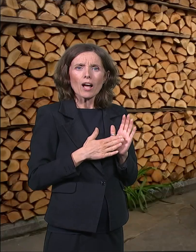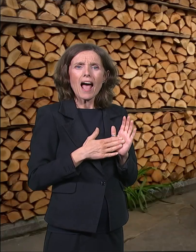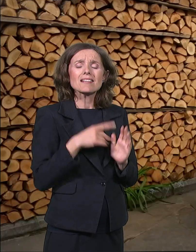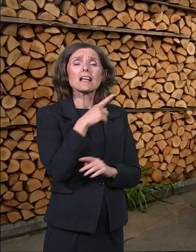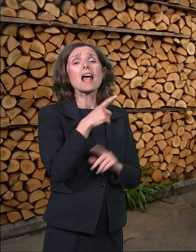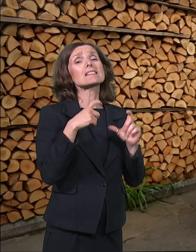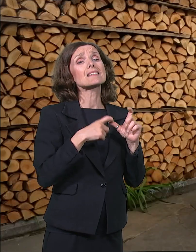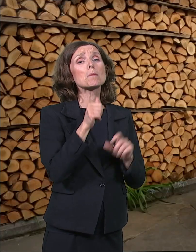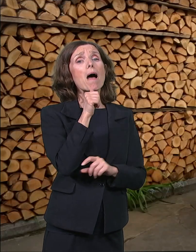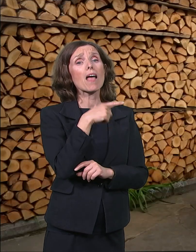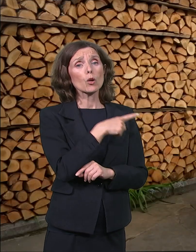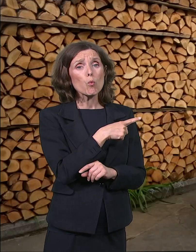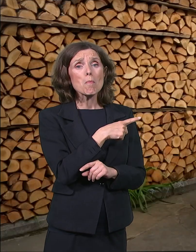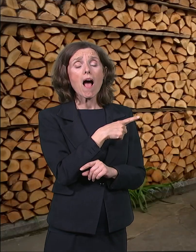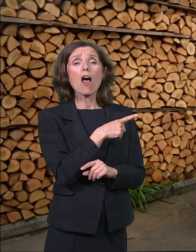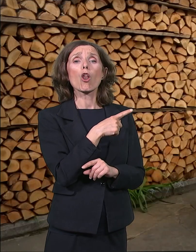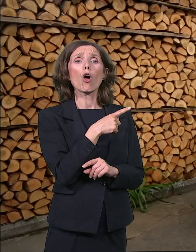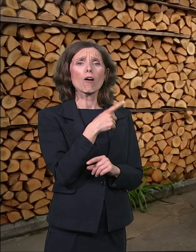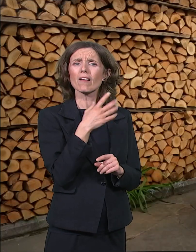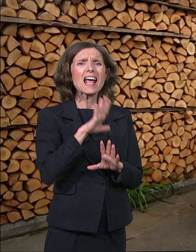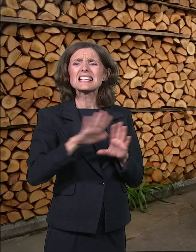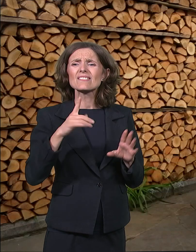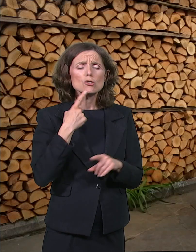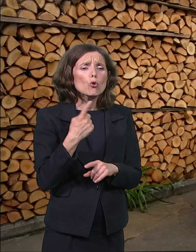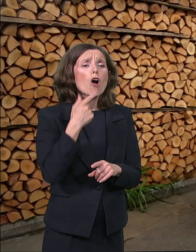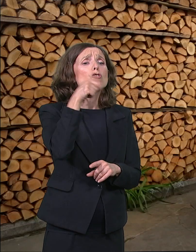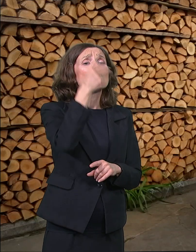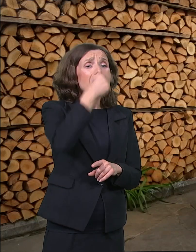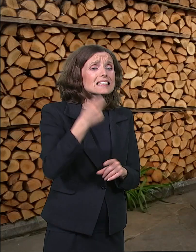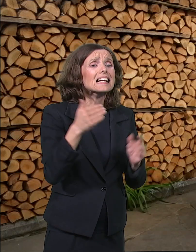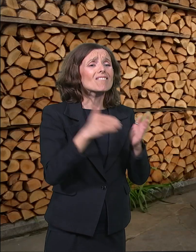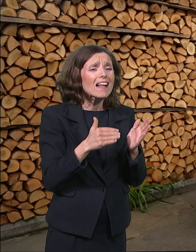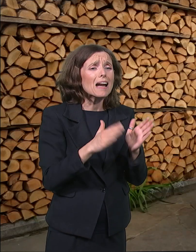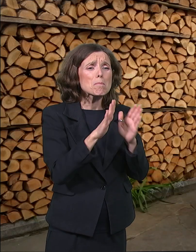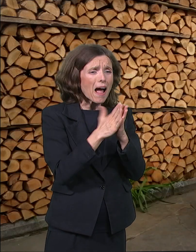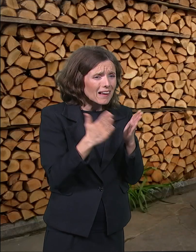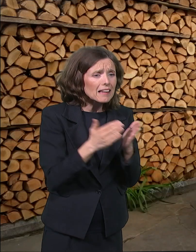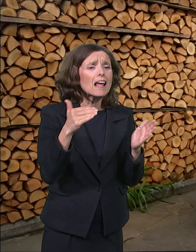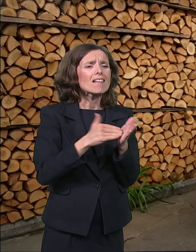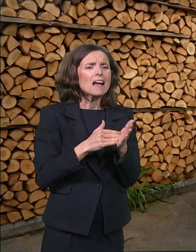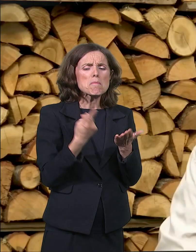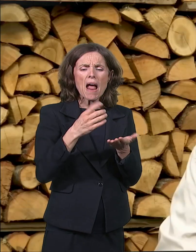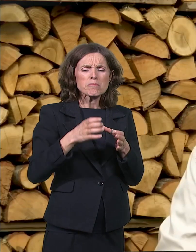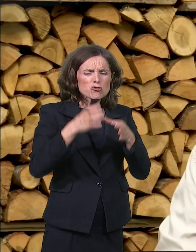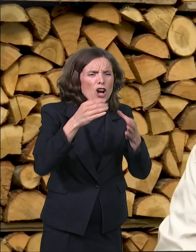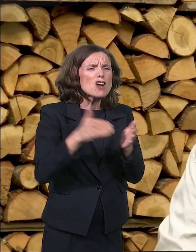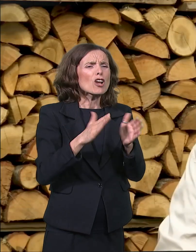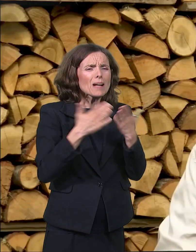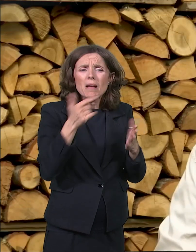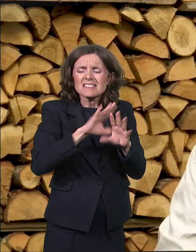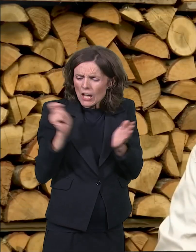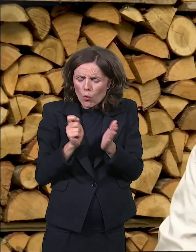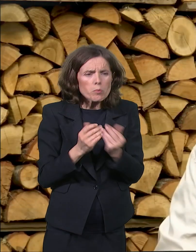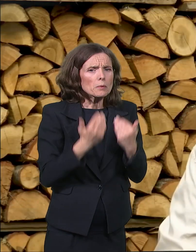crkvu nabavljao bogoslužbene knjige i sasude i sve što je potrebno za bogosluženje, ali ovo nam je